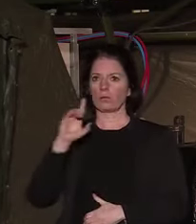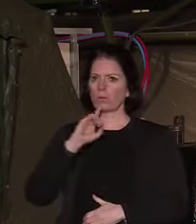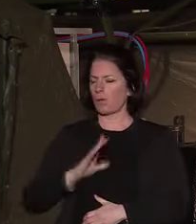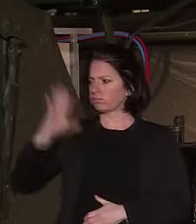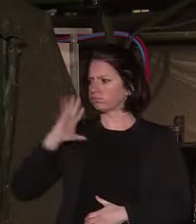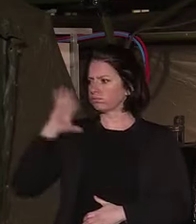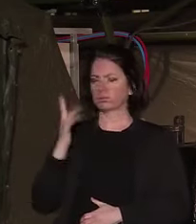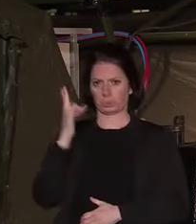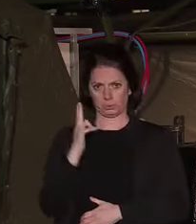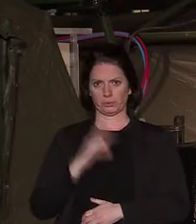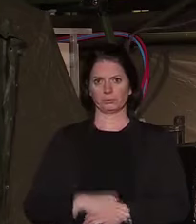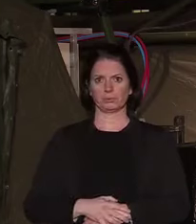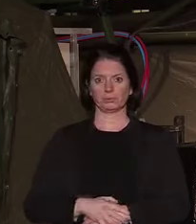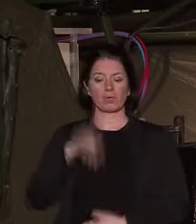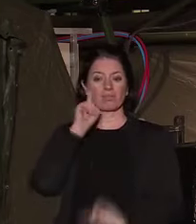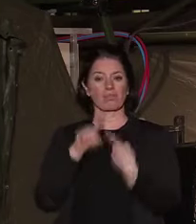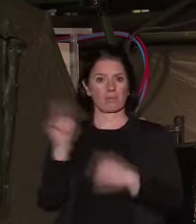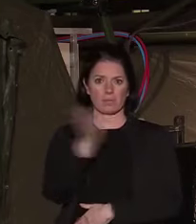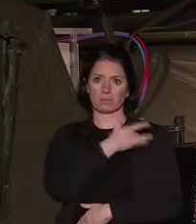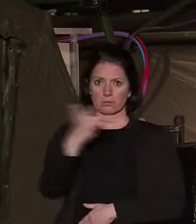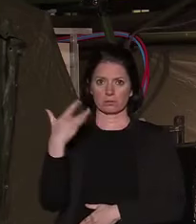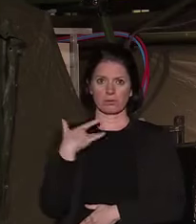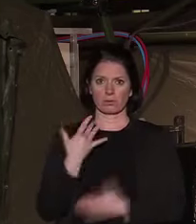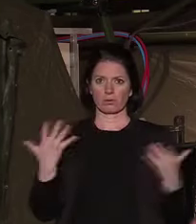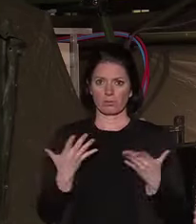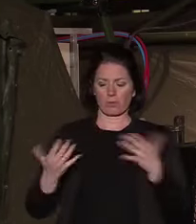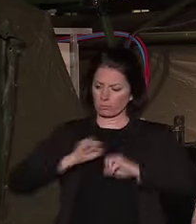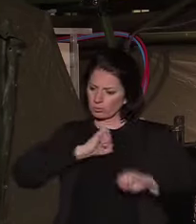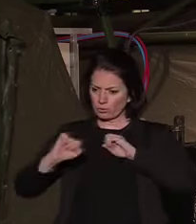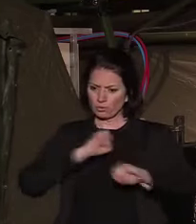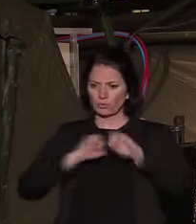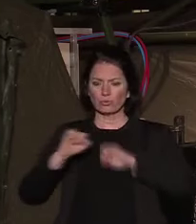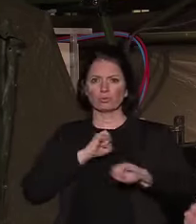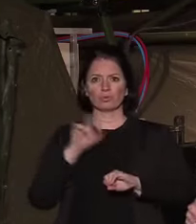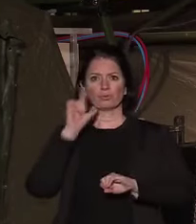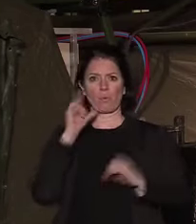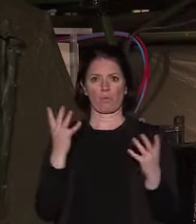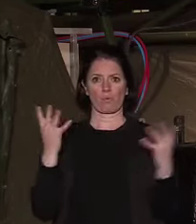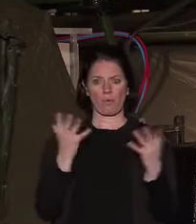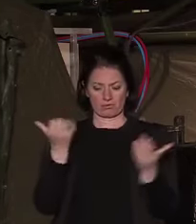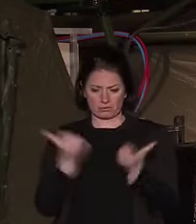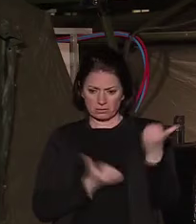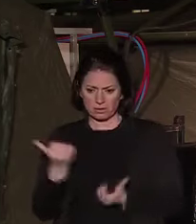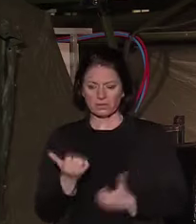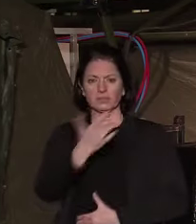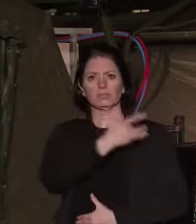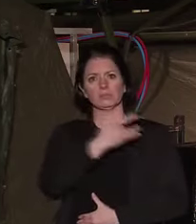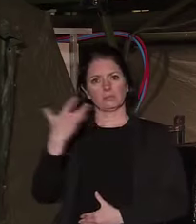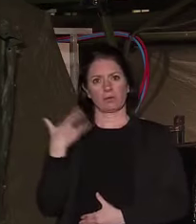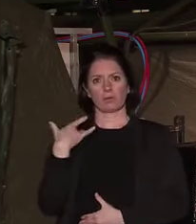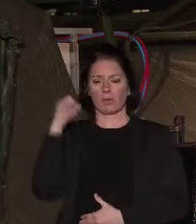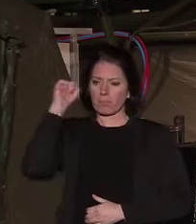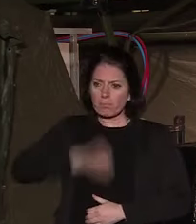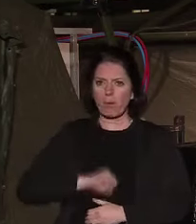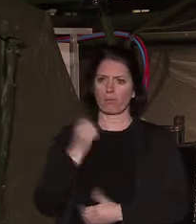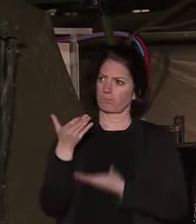Sur le plan sanitaire, d'abord, tout est mis en oeuvre pour que nos services de santé puissent faire face à la